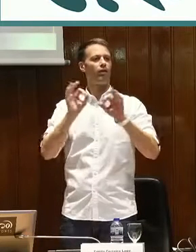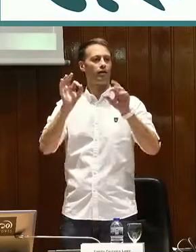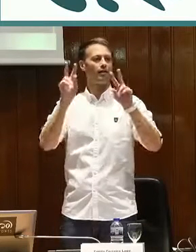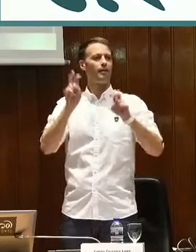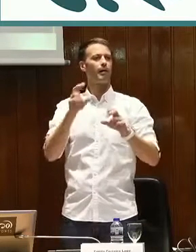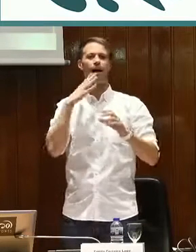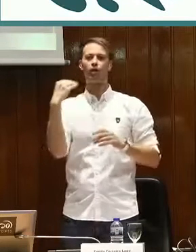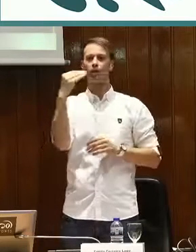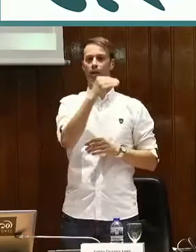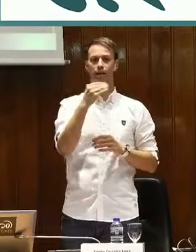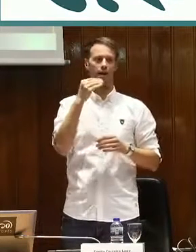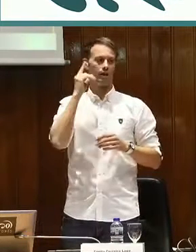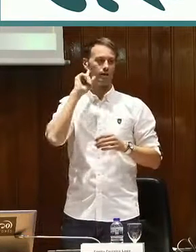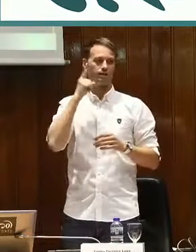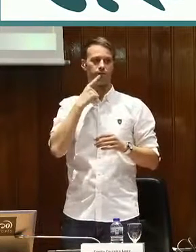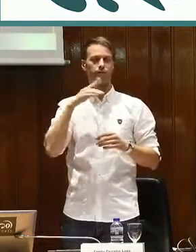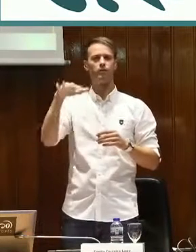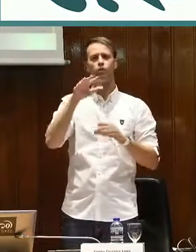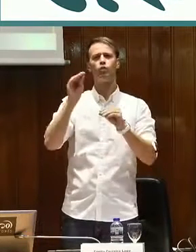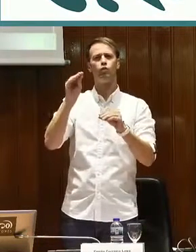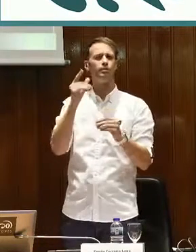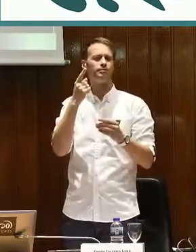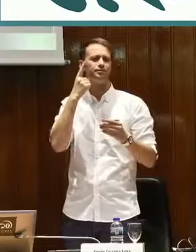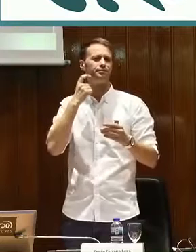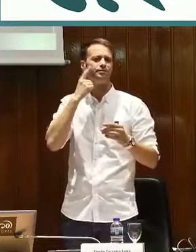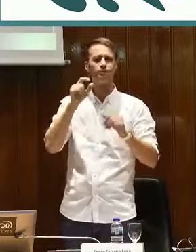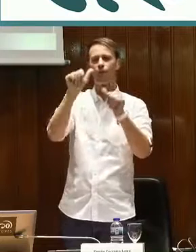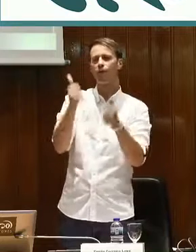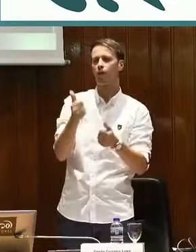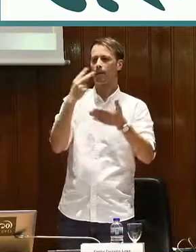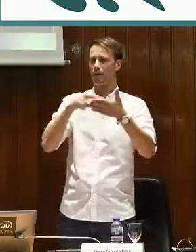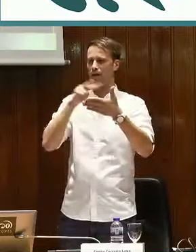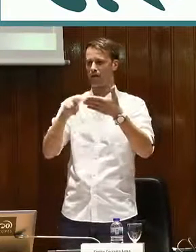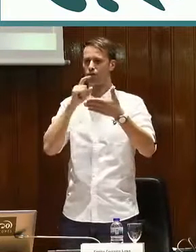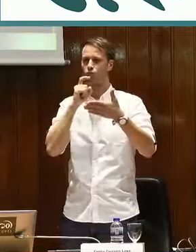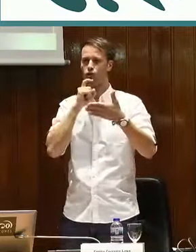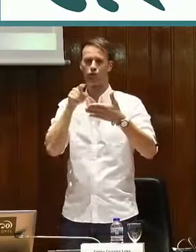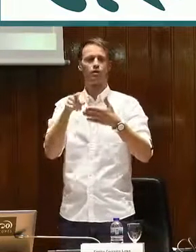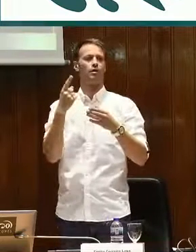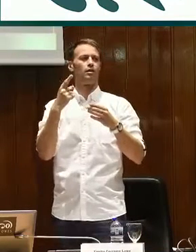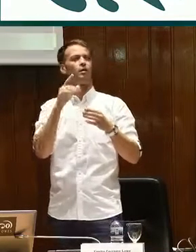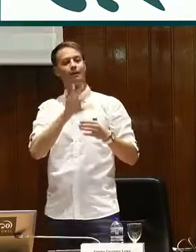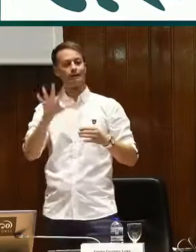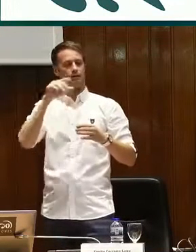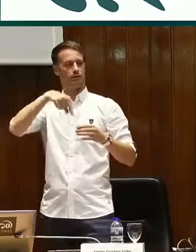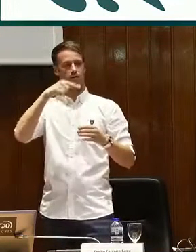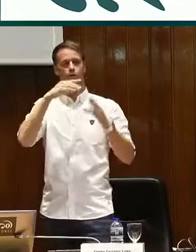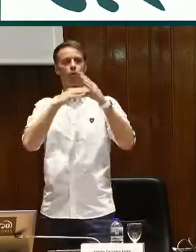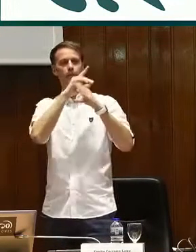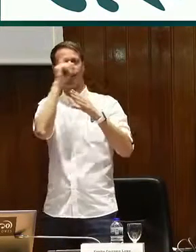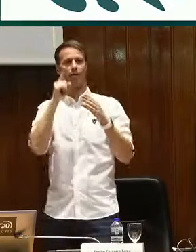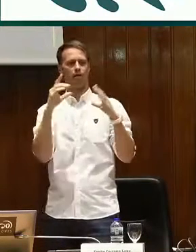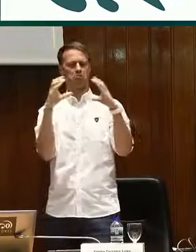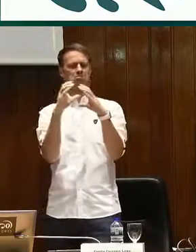años se investigó los hábitos lectores, la forma de leer de los jóvenes